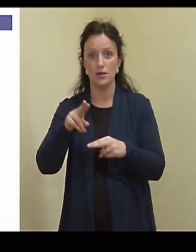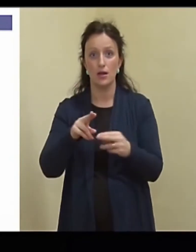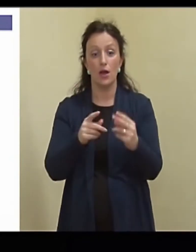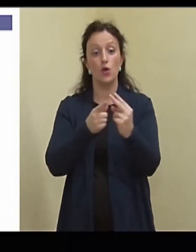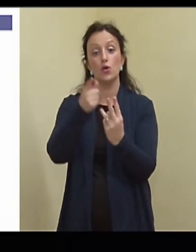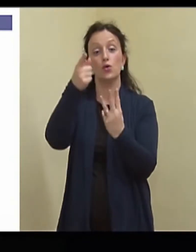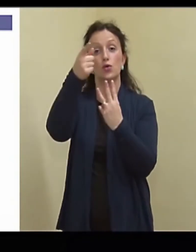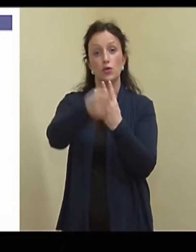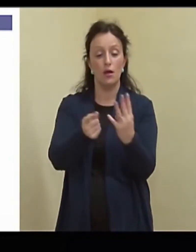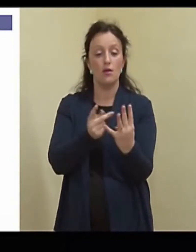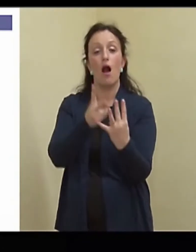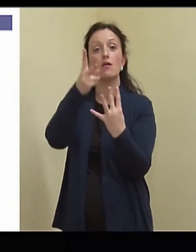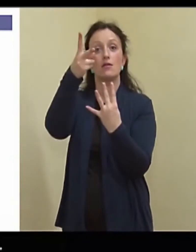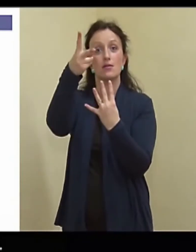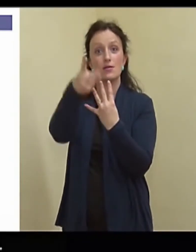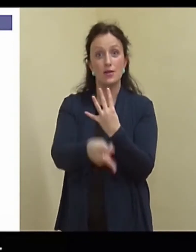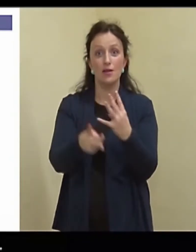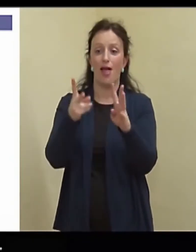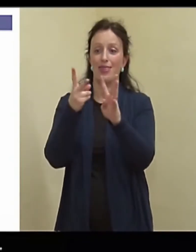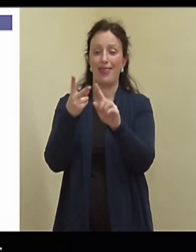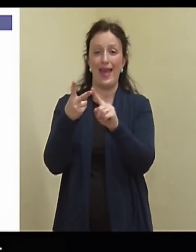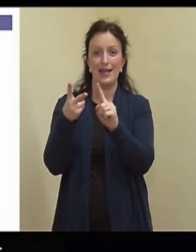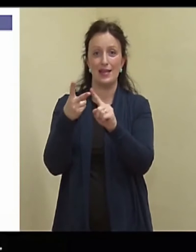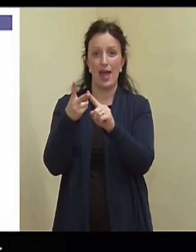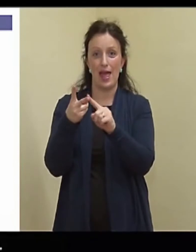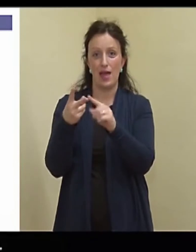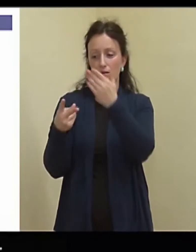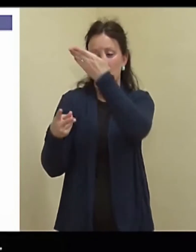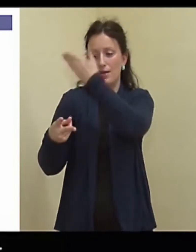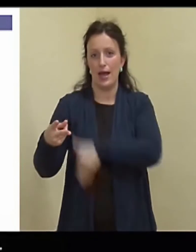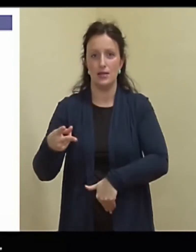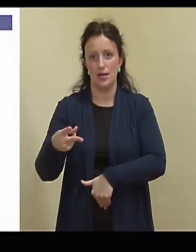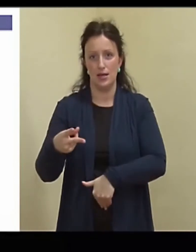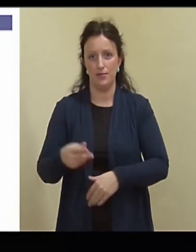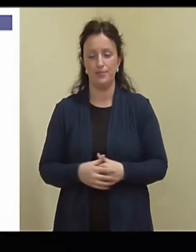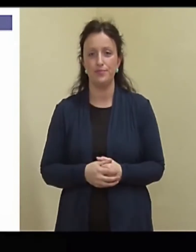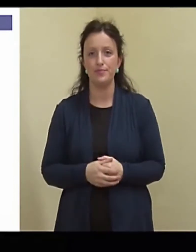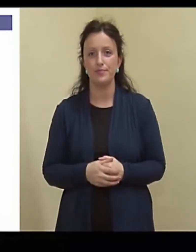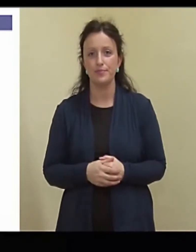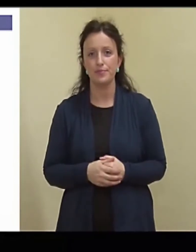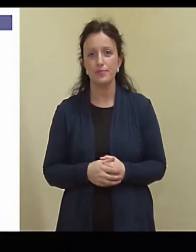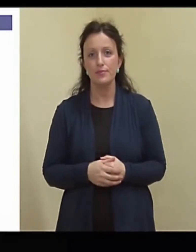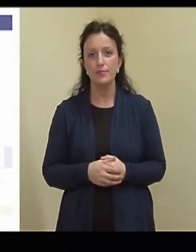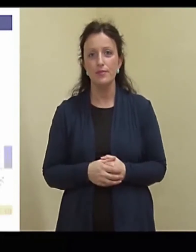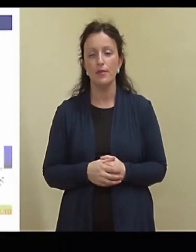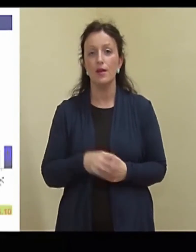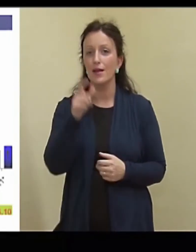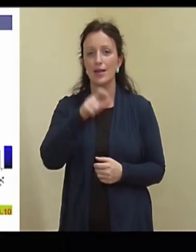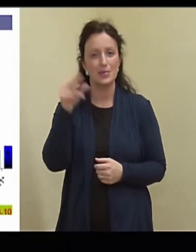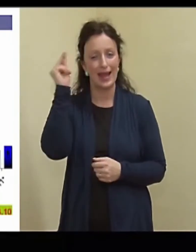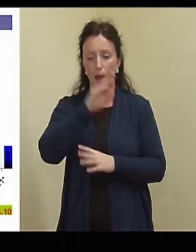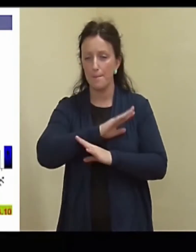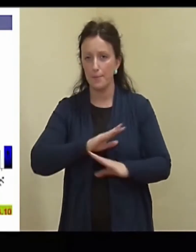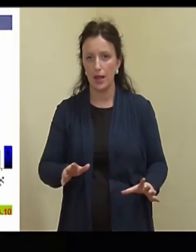kaks lasku. Esimene läks korda, teise lasuga koos, lisaks kahurile läks ka üks käsi. Et inimesed ei õppi.